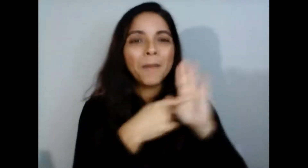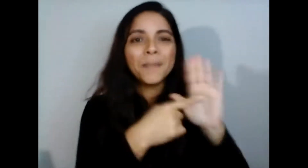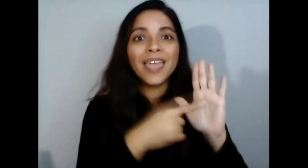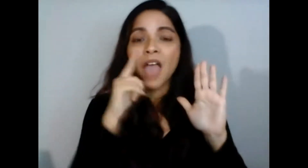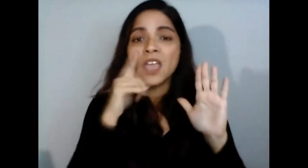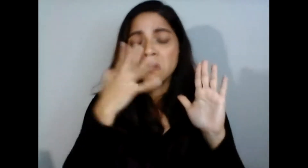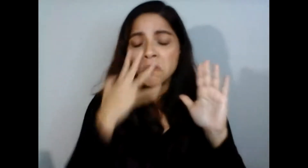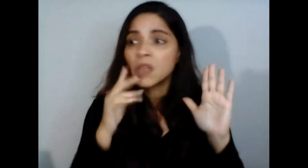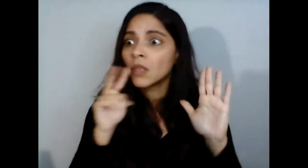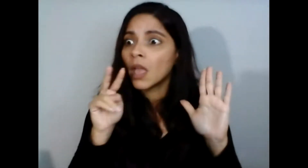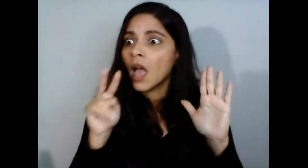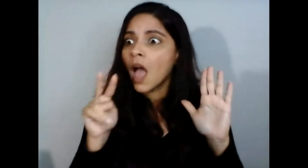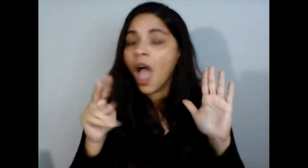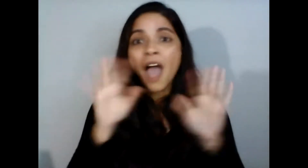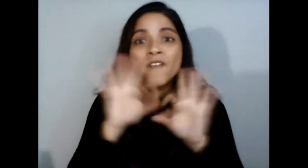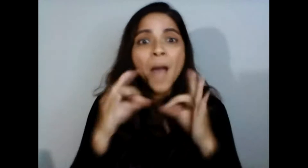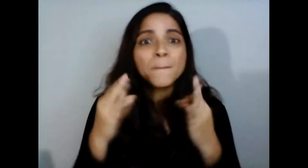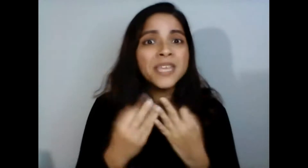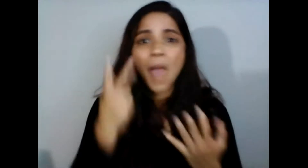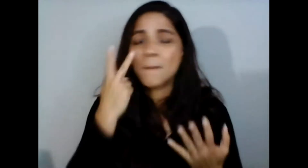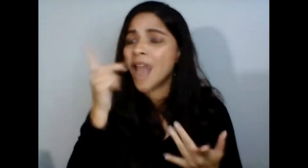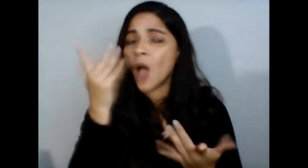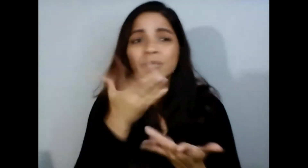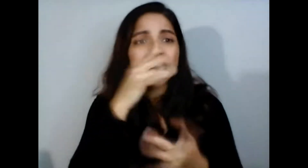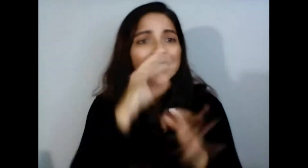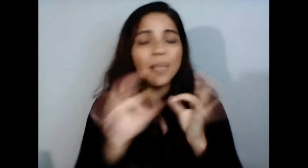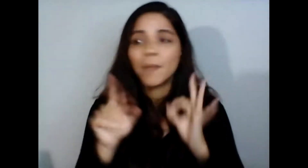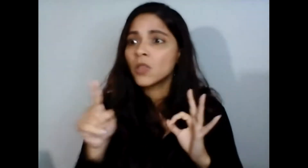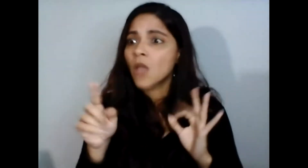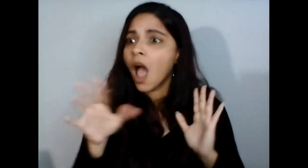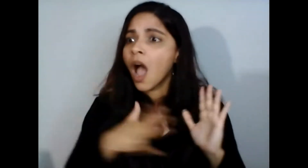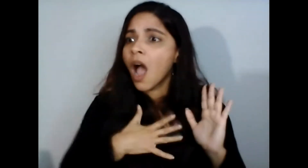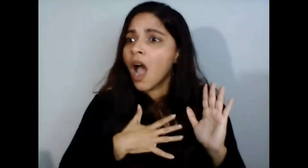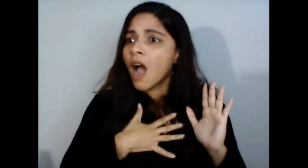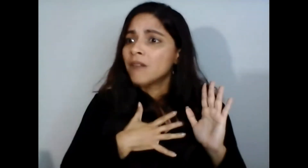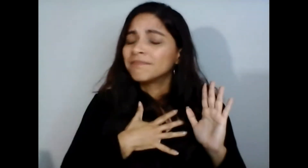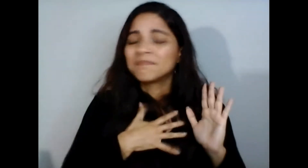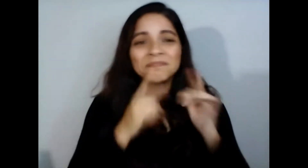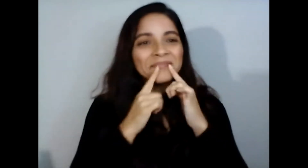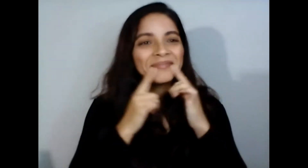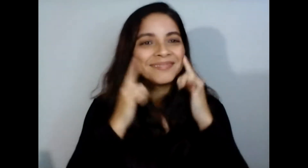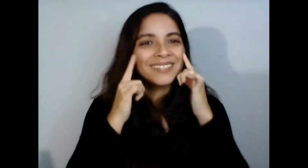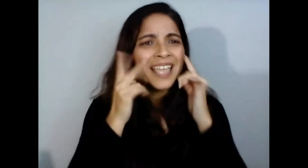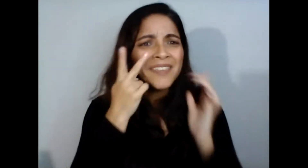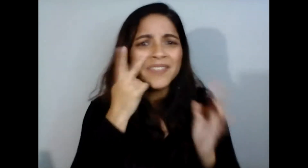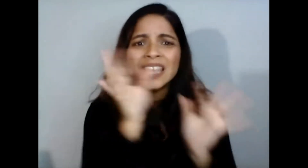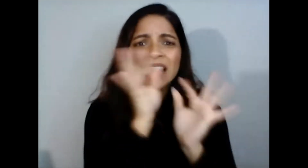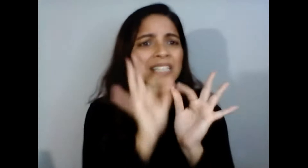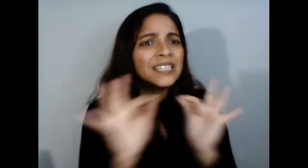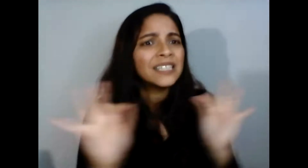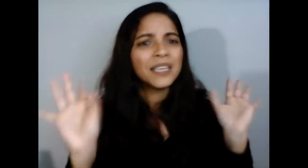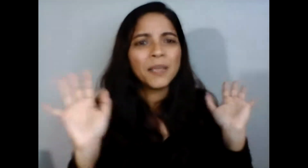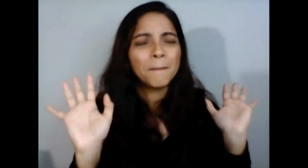yo creo que cositas pequeñas por eso dije ahorita detalles pequeños fueron los que hicieron que esto pudiera surgir